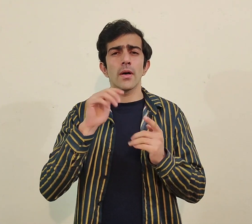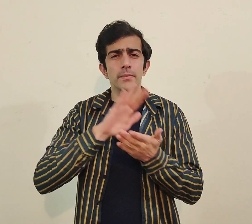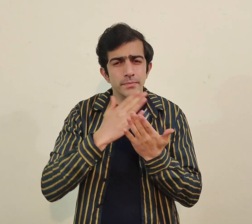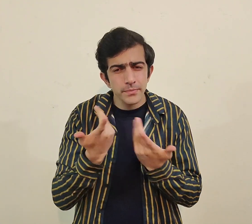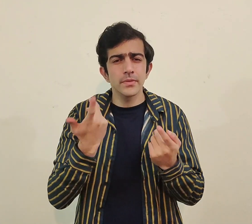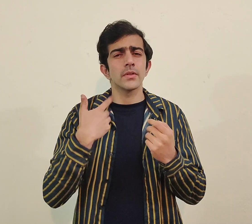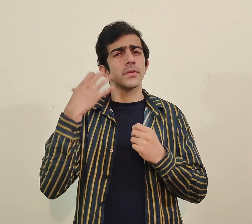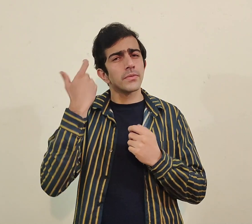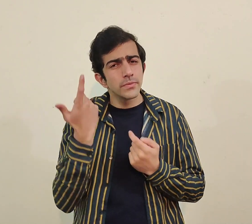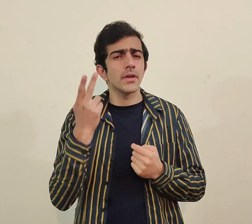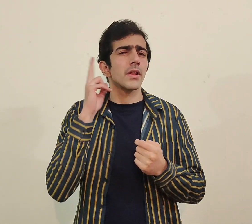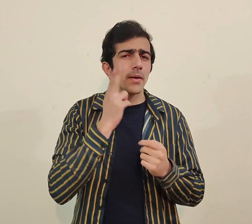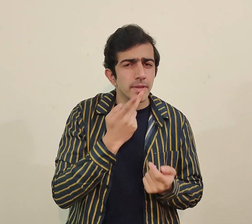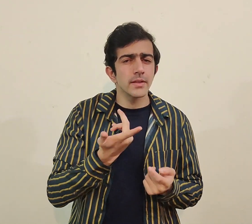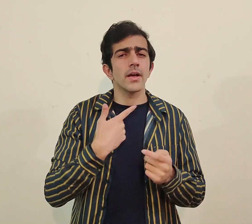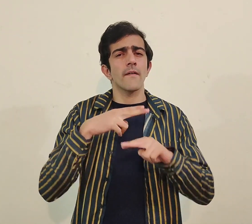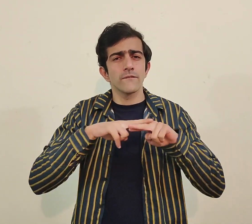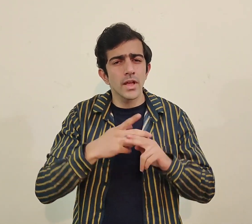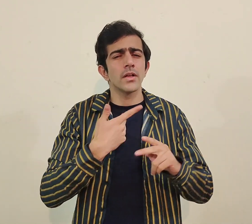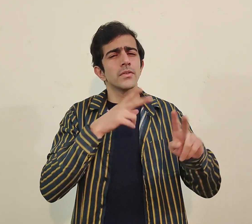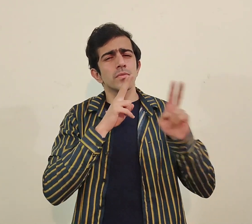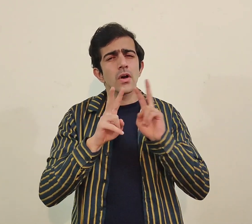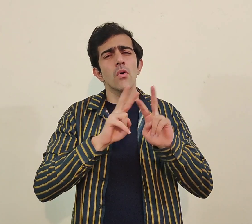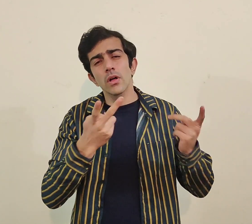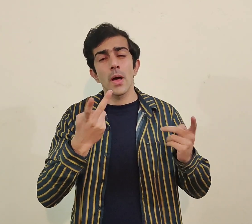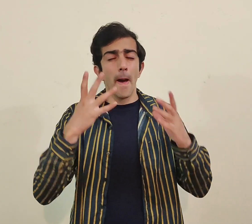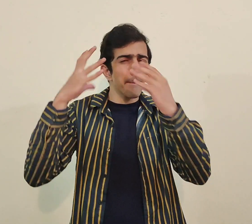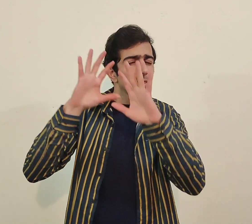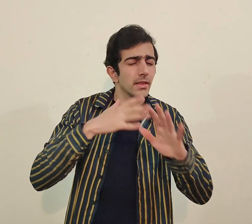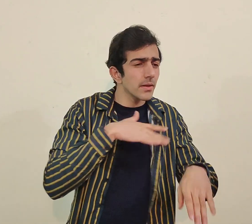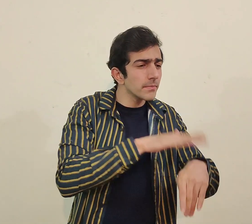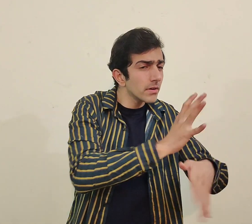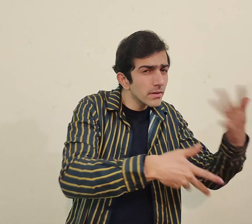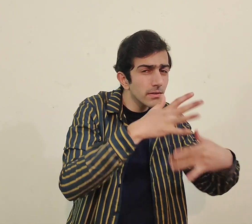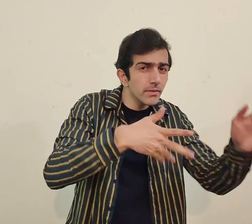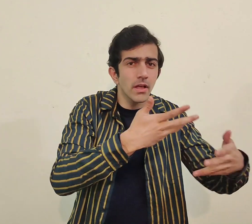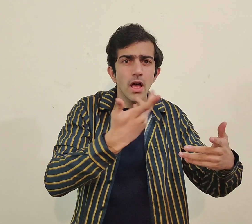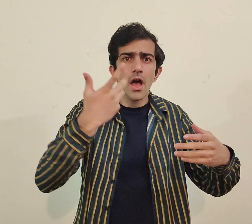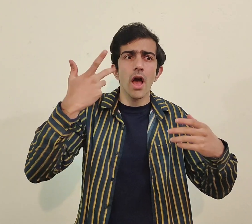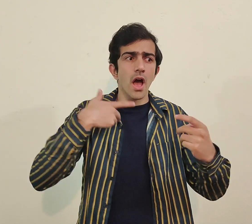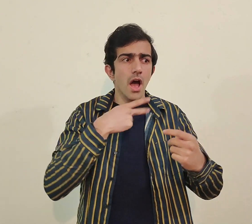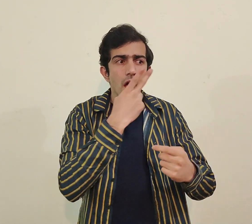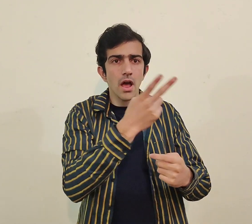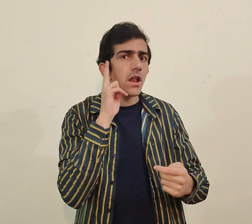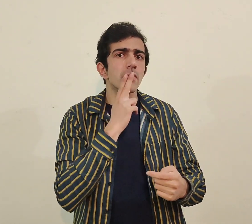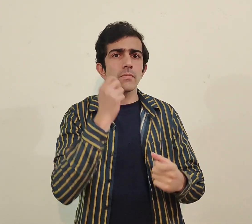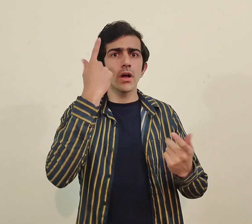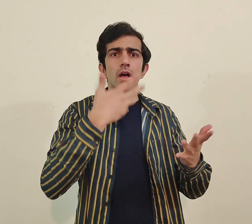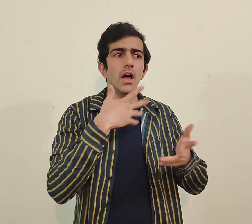اگر کوئی انٹرپریٹیشن ہو رہی ہے یا فیملی میں ہم کوئی کمیونیکیٹ کر رہے ہیں تو ڈیف پرسن کیسے بات کرے گا کیونکہ